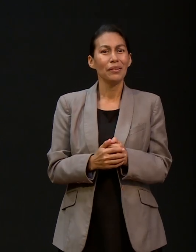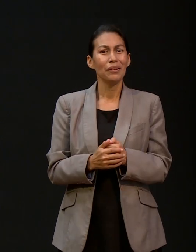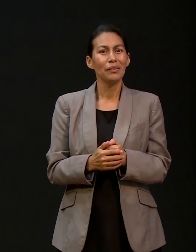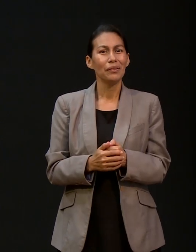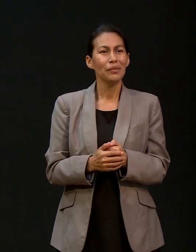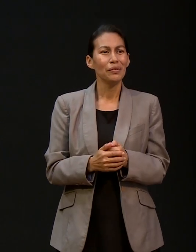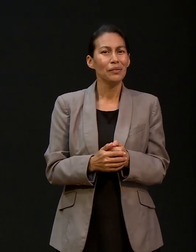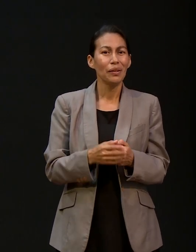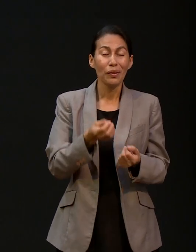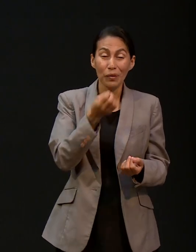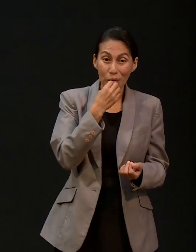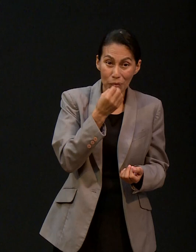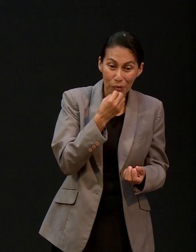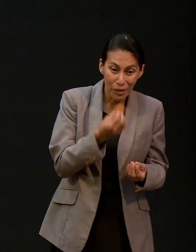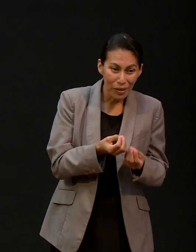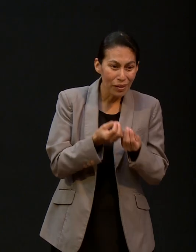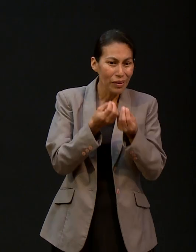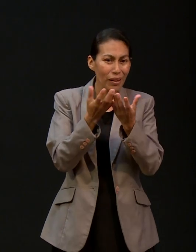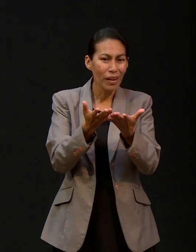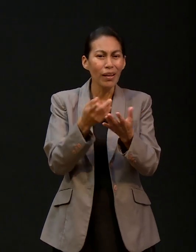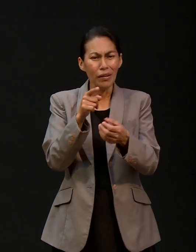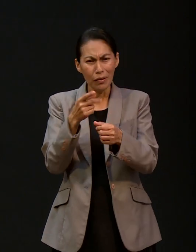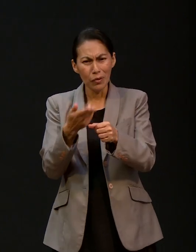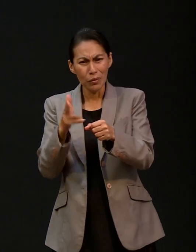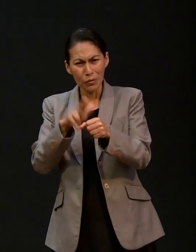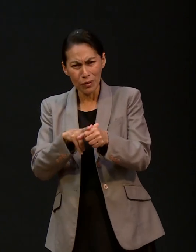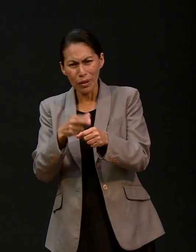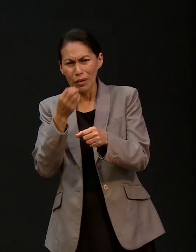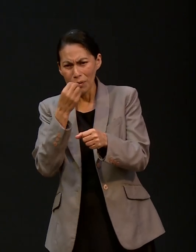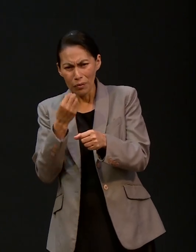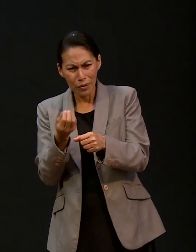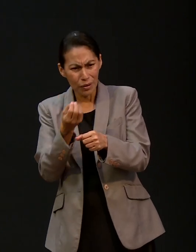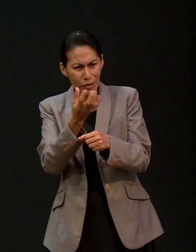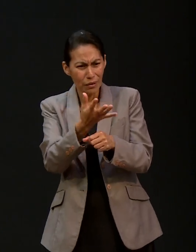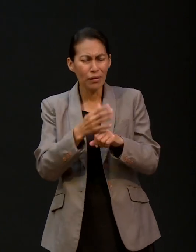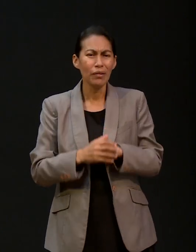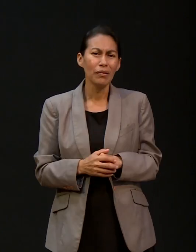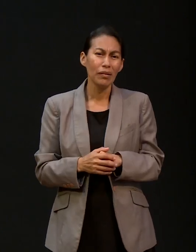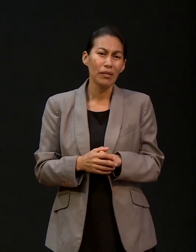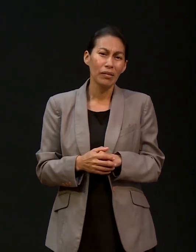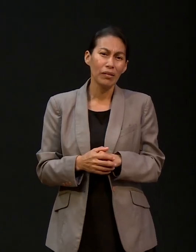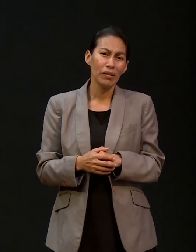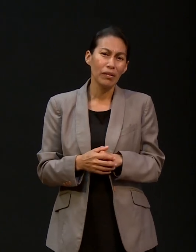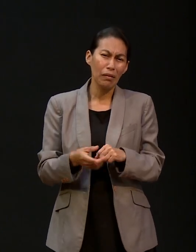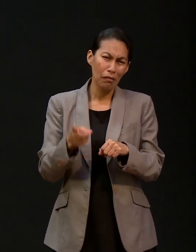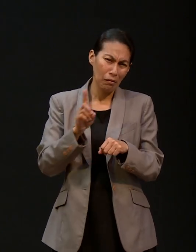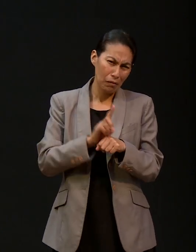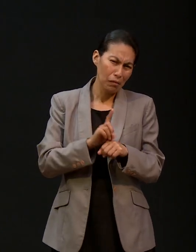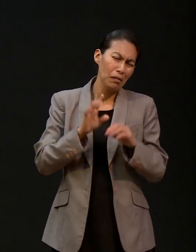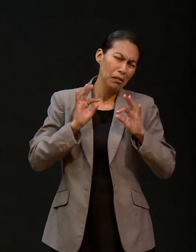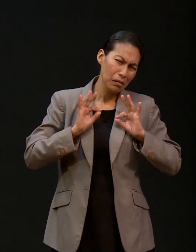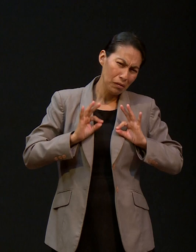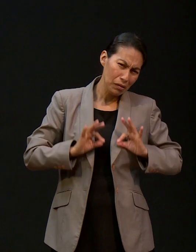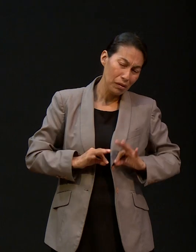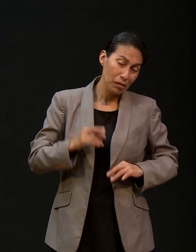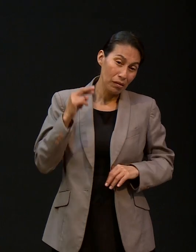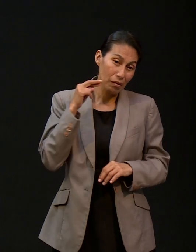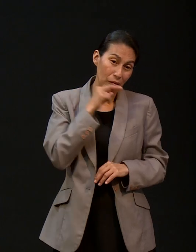llevaban de comer y estaban al pendiente el día pasábamos tranquilos se nos iba